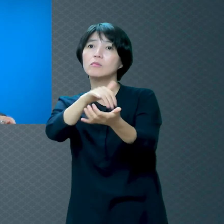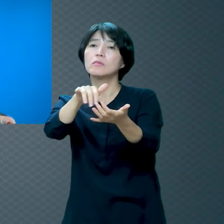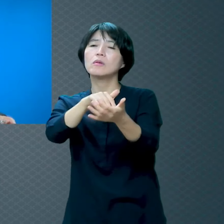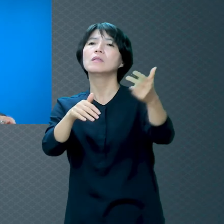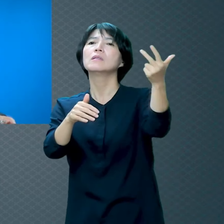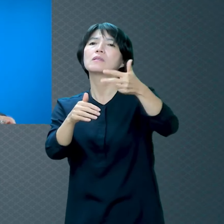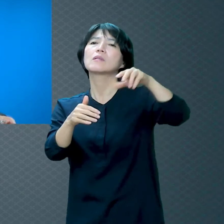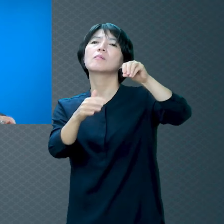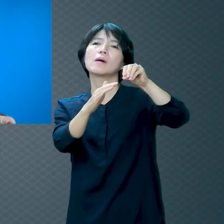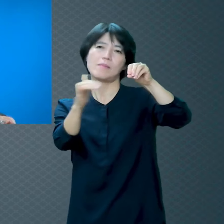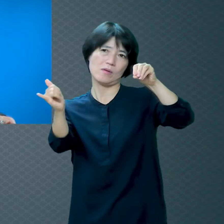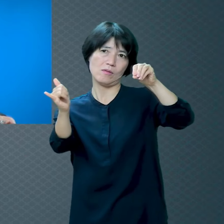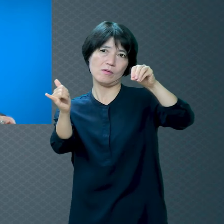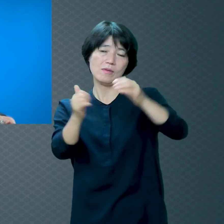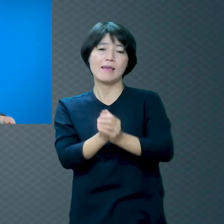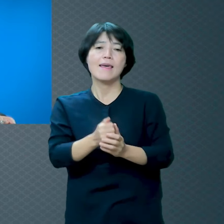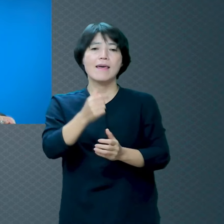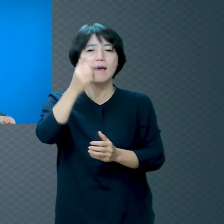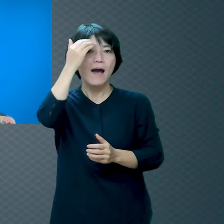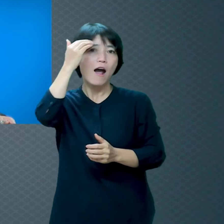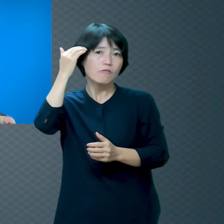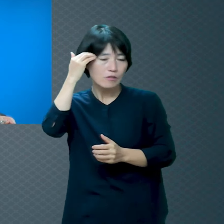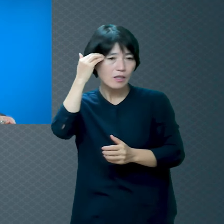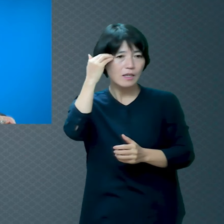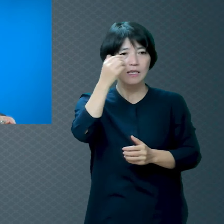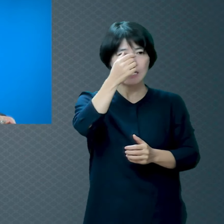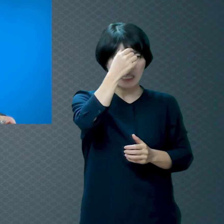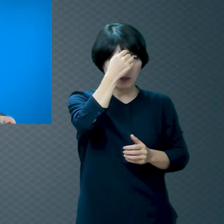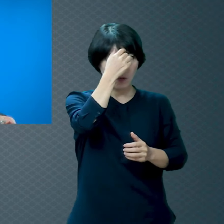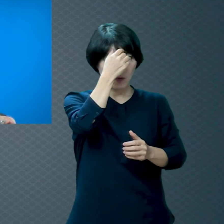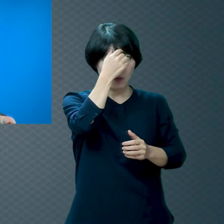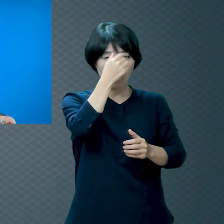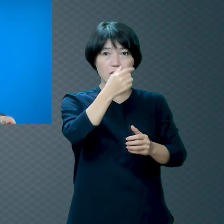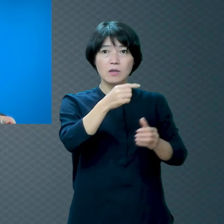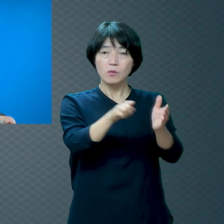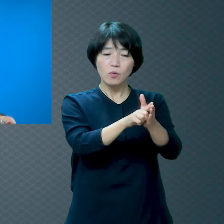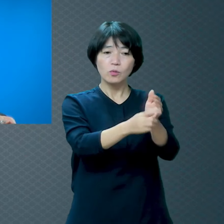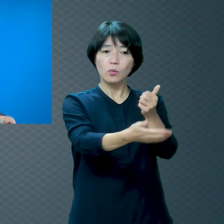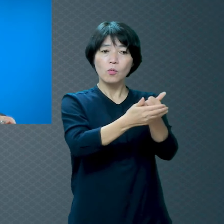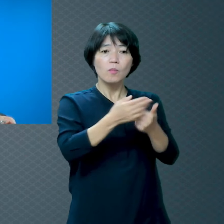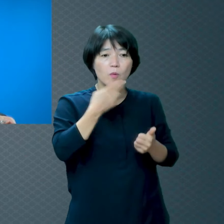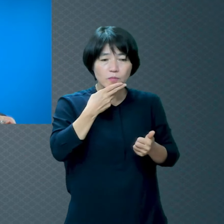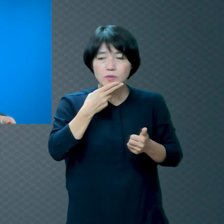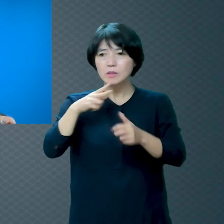여러분들 우리나라가 기독교 도움을 안 받았으면 이렇게 잘 살지 못했다는 거 아십니까